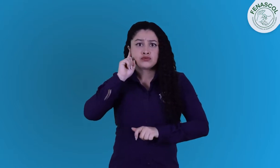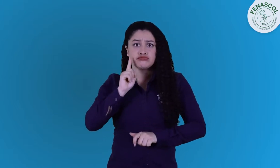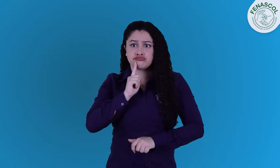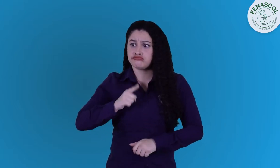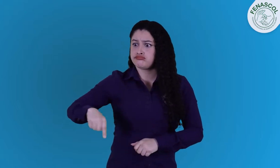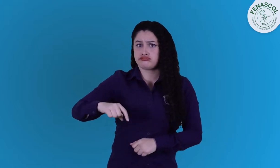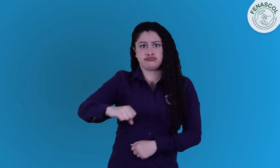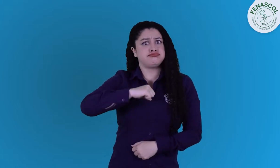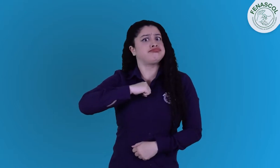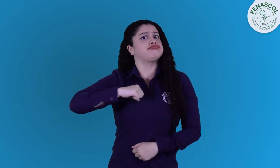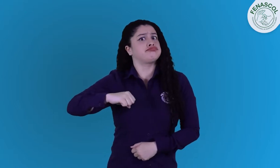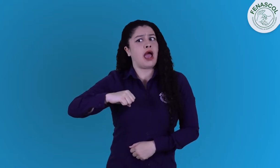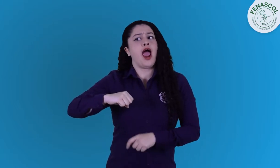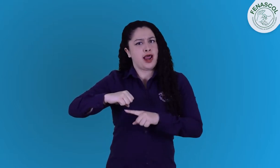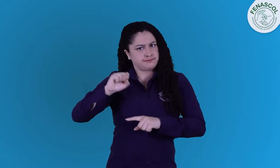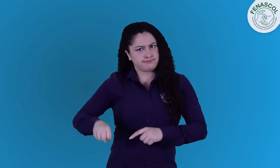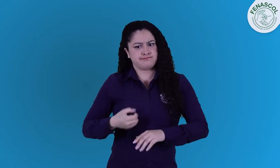de los derechos de las personas sordas.